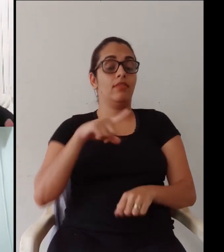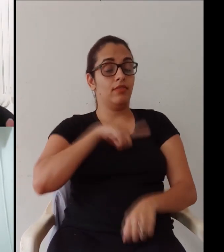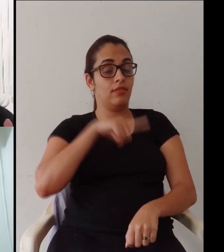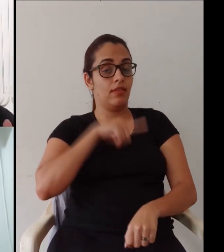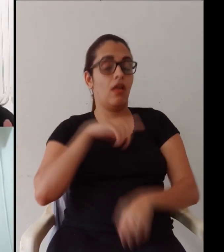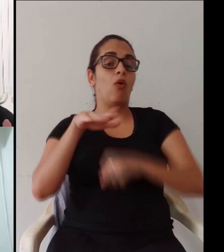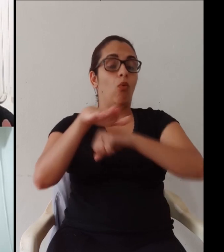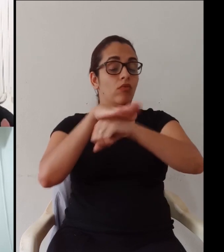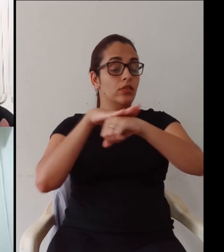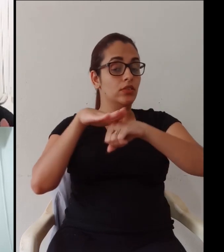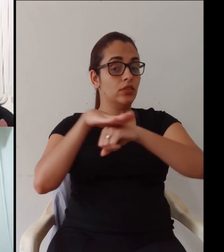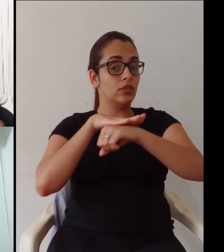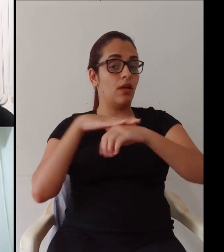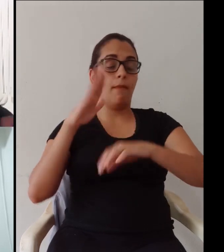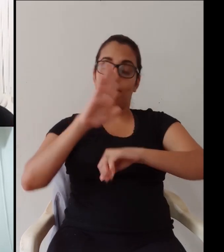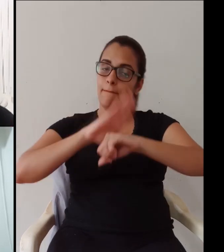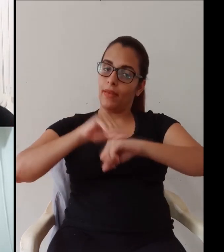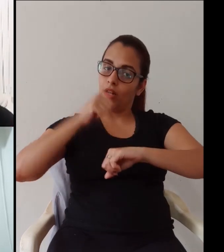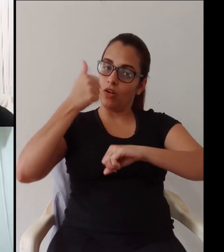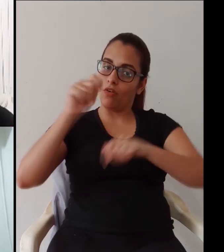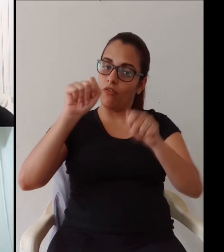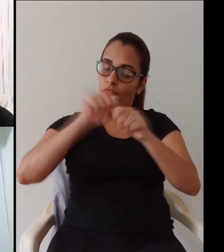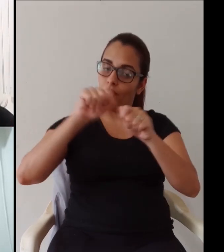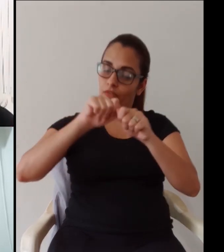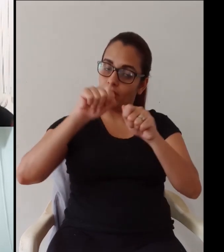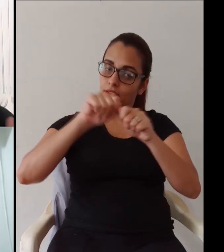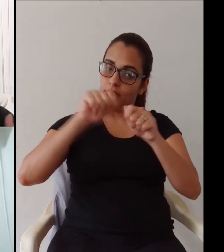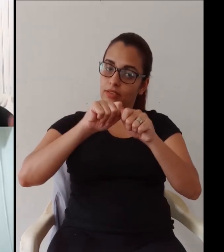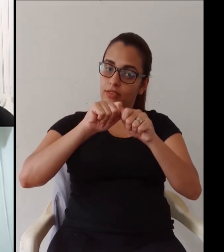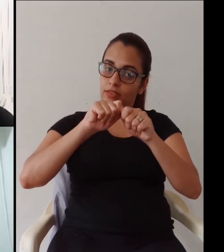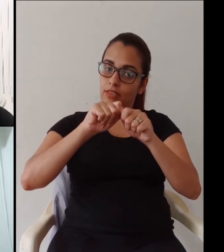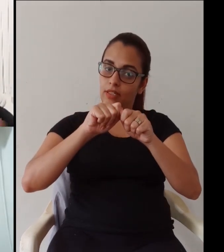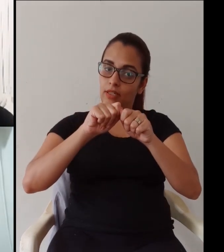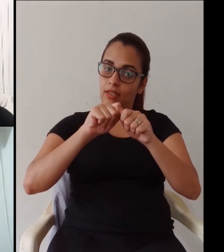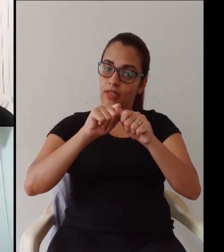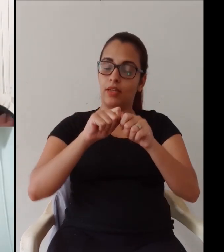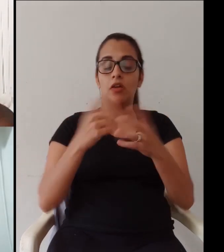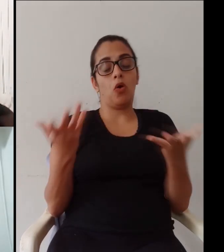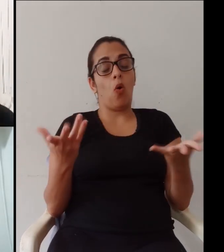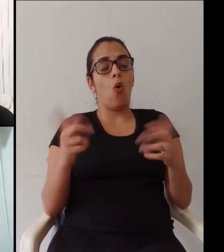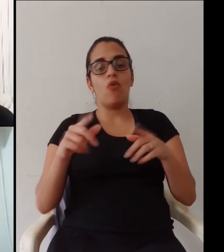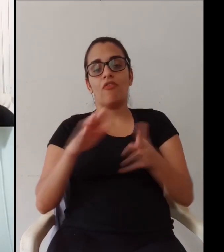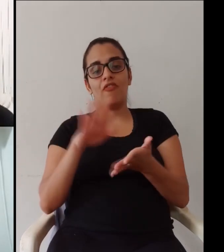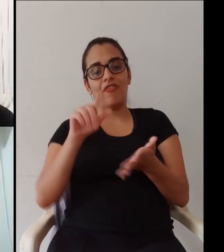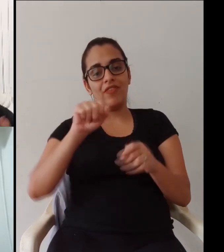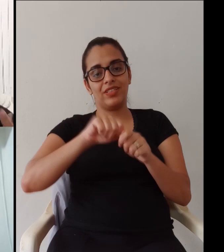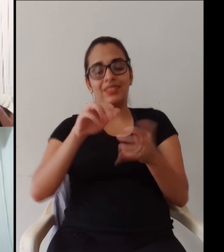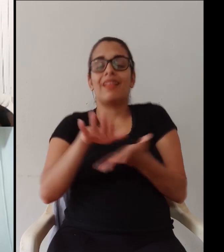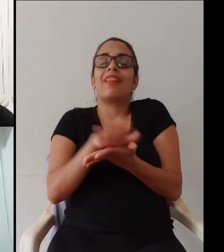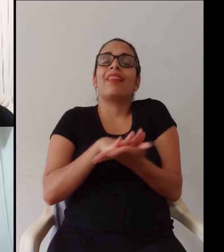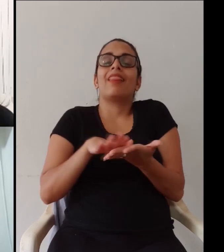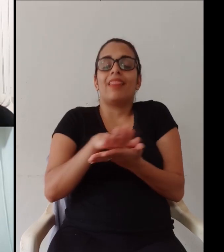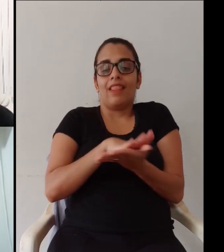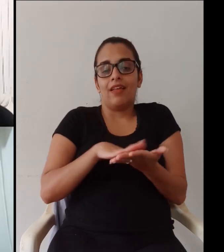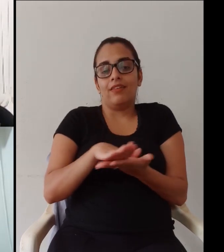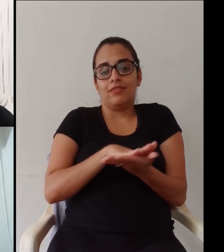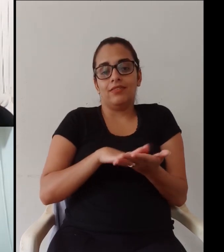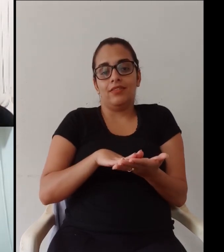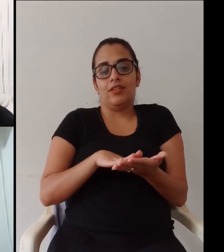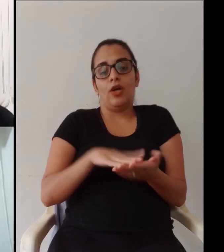metodologia a gente tem que tomar um certo cuidado mas como a gente sempre tem conversado é melhor fazer